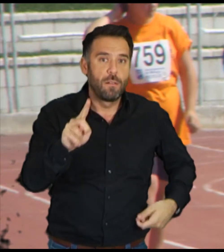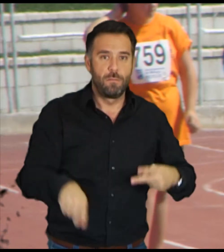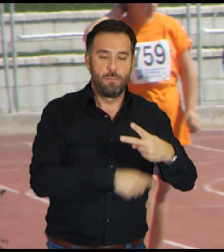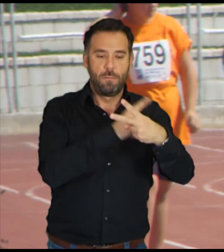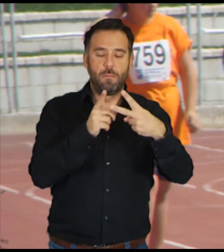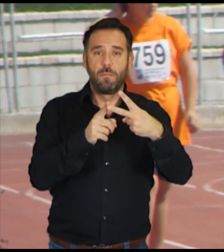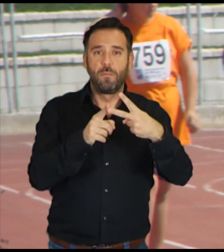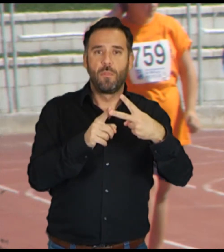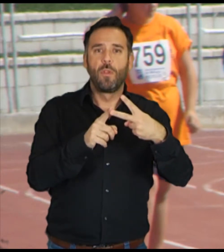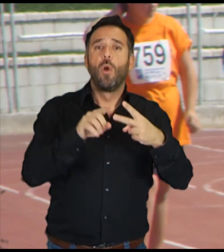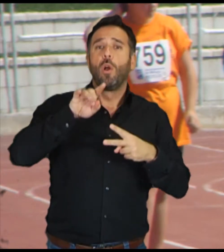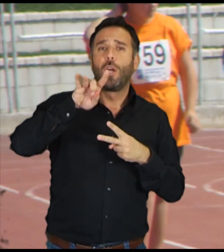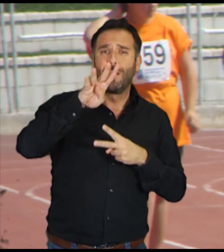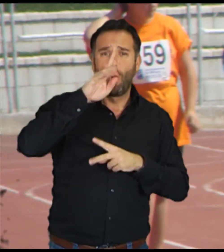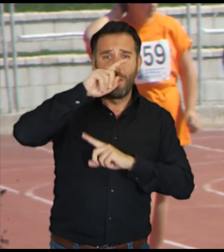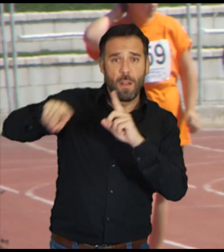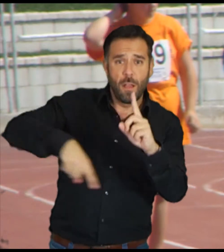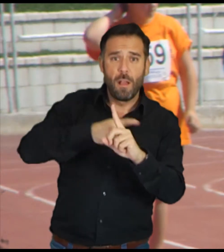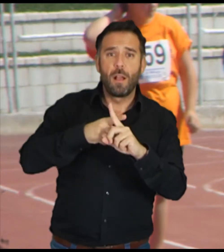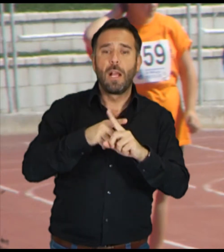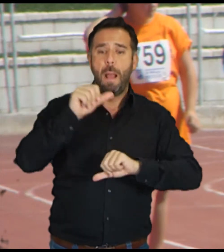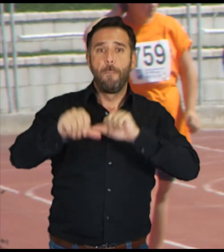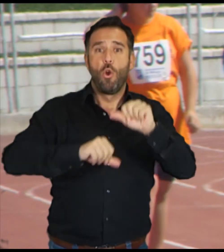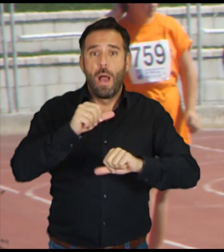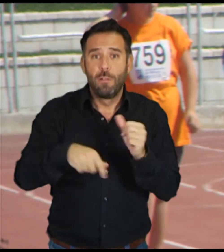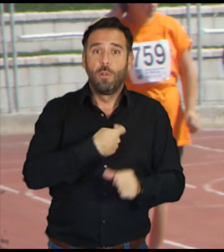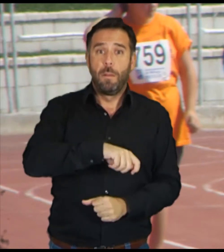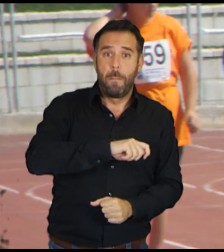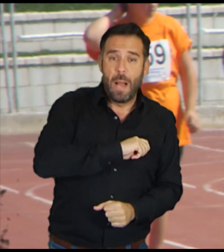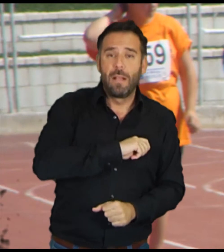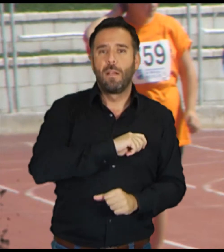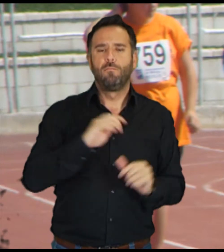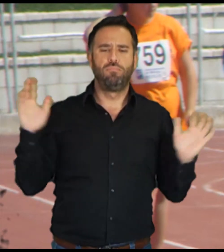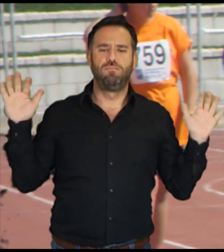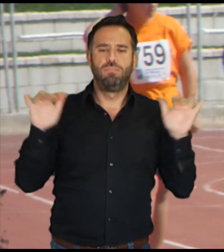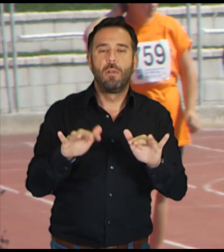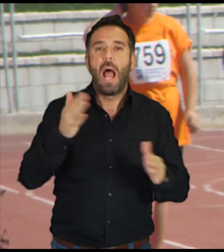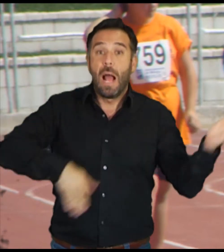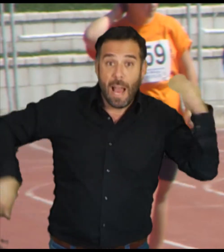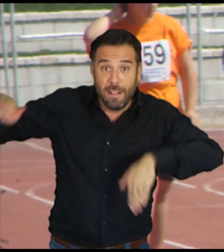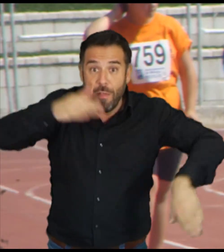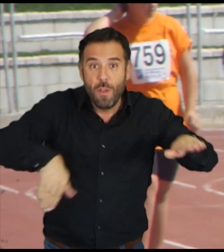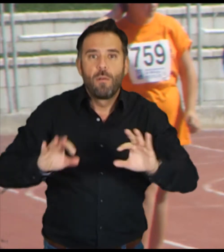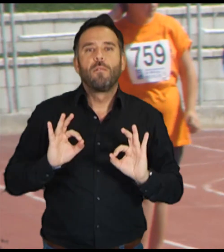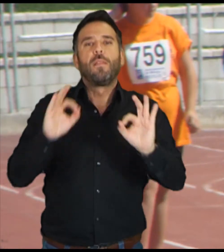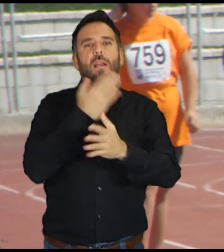El 14º Campeonato de España de Absolutos de Selecciones Autonómicas de Natación para Discapacitados